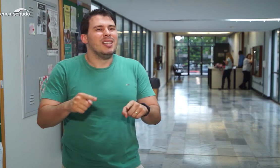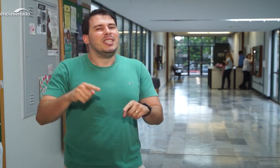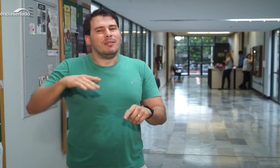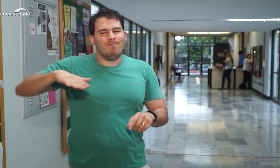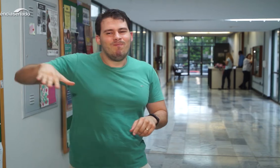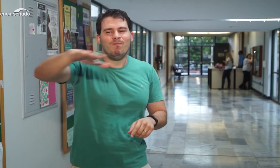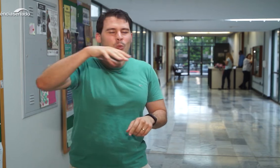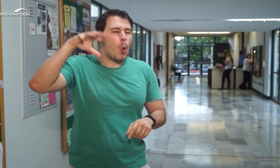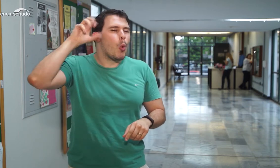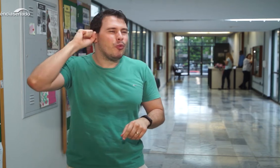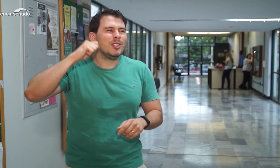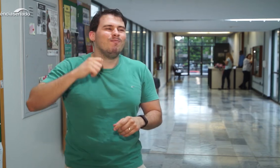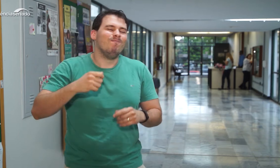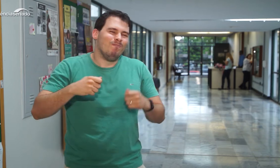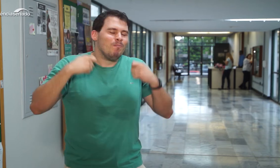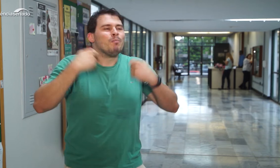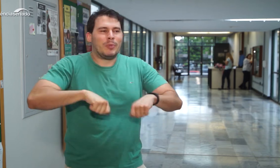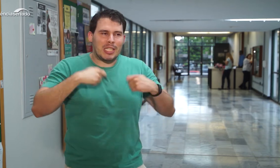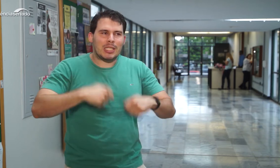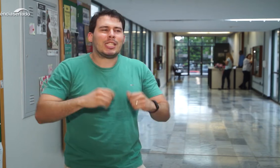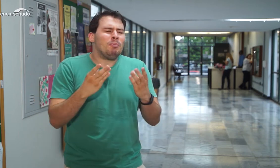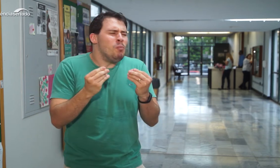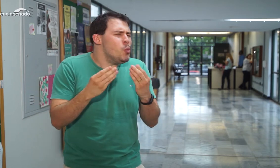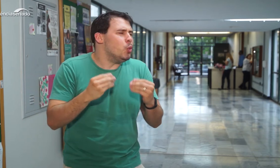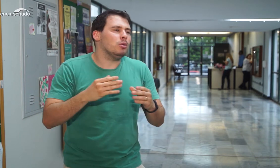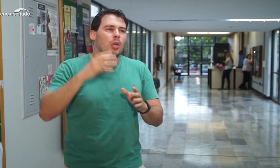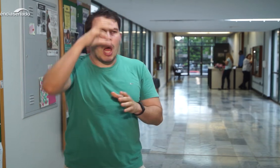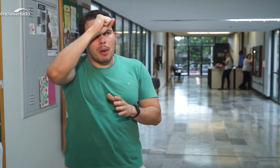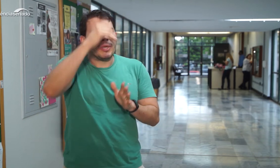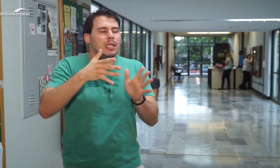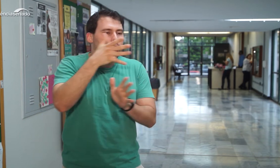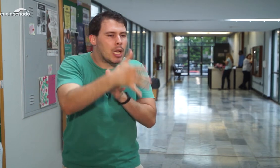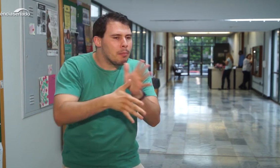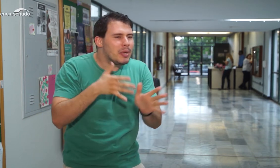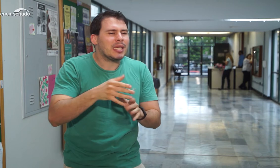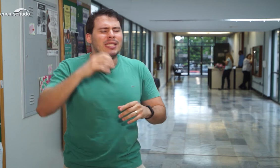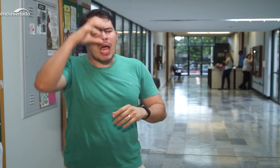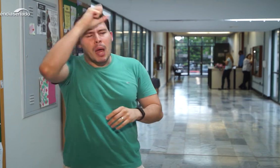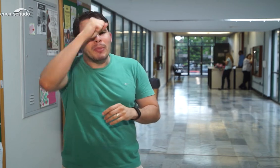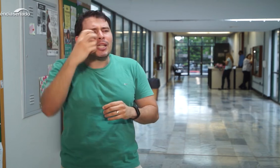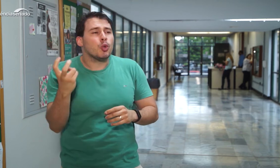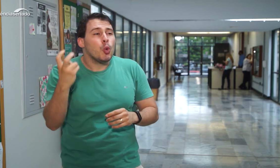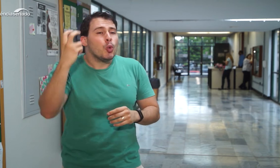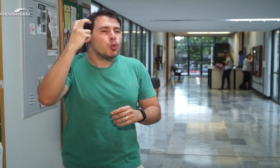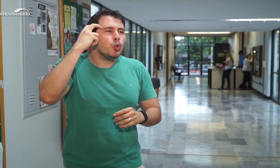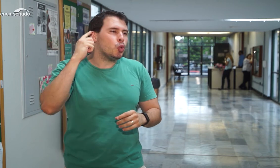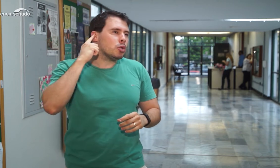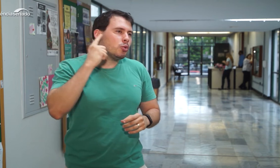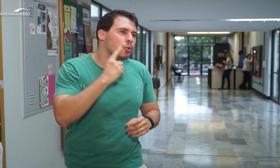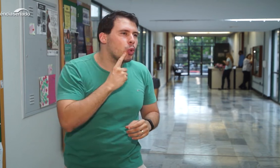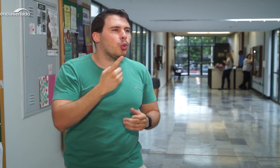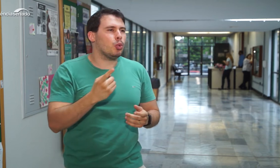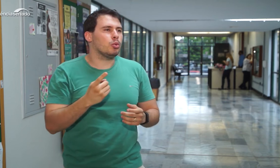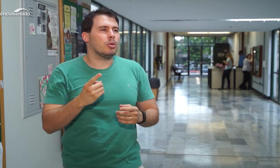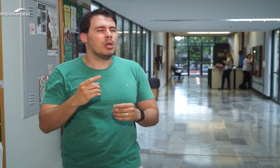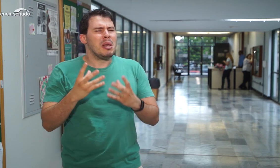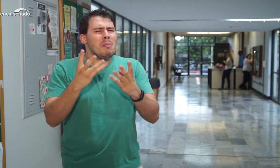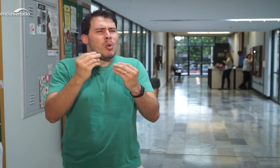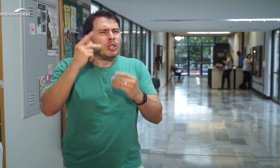exercitando muito para compreender, mas eu sinto que o ouvinte precisa aprender mais Libras e conhecer mais a nossa